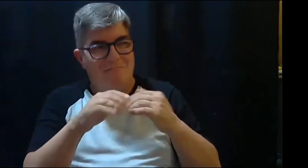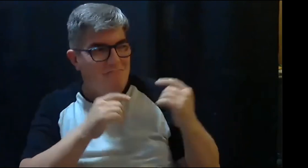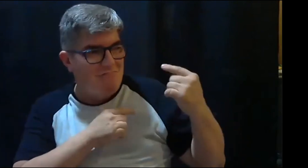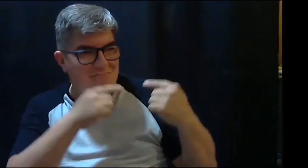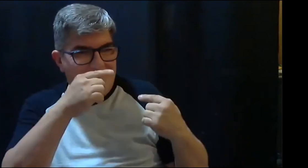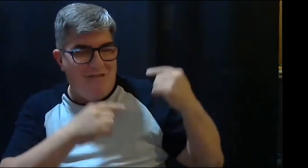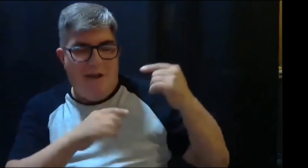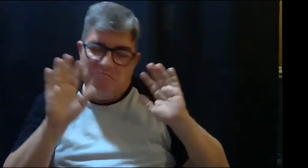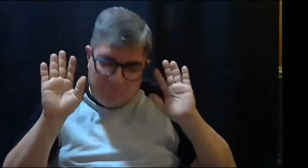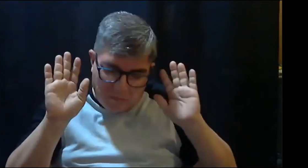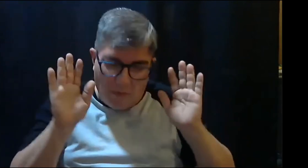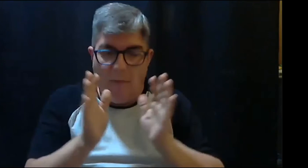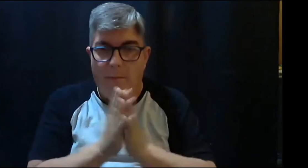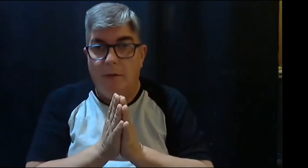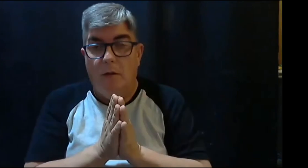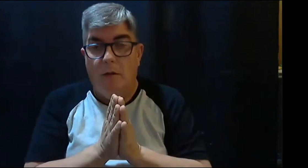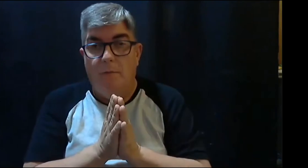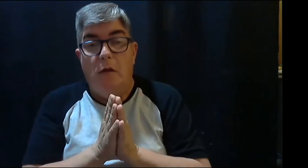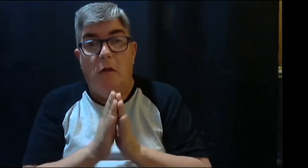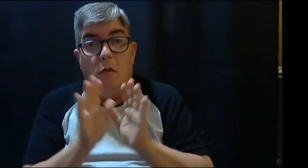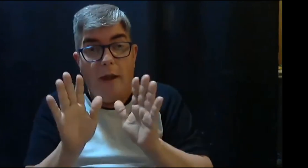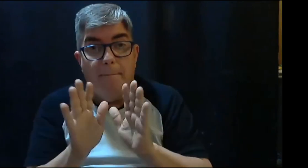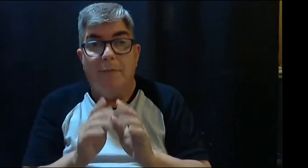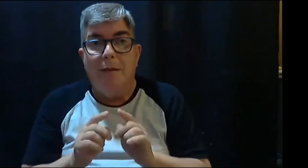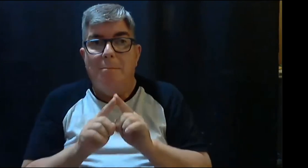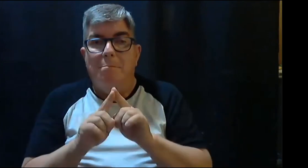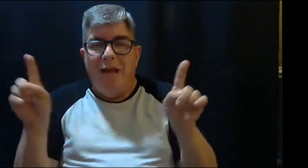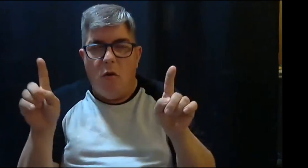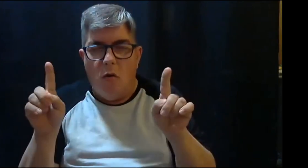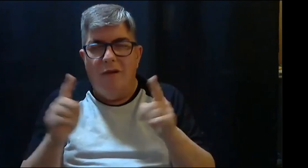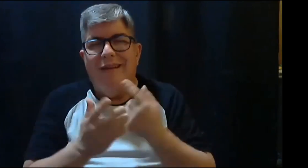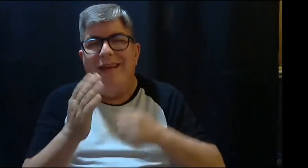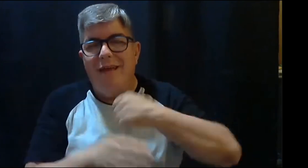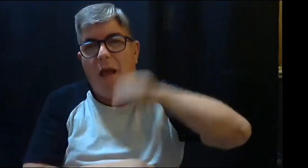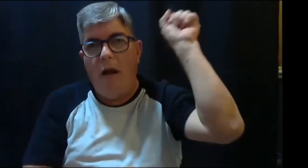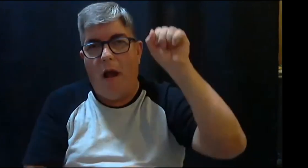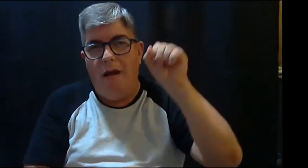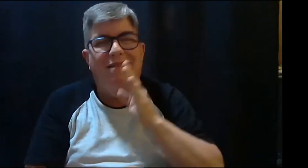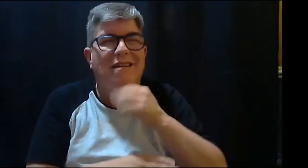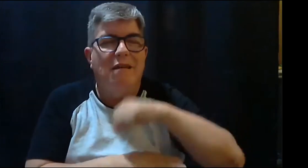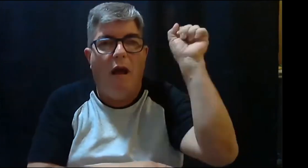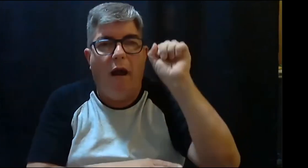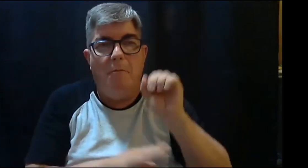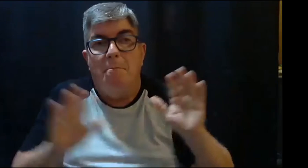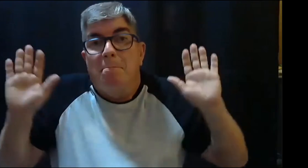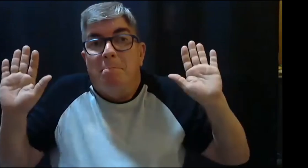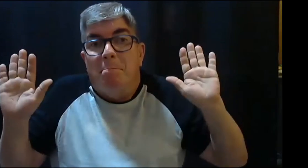iguales y competitivos como los oyentes, que no exista allí como una división que los